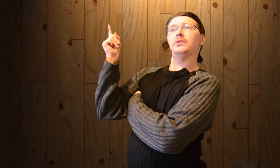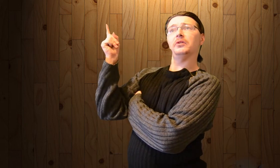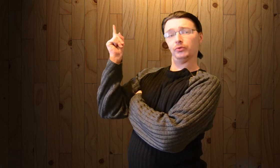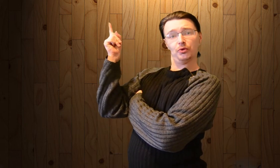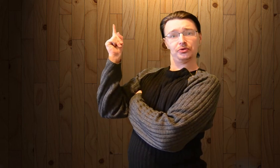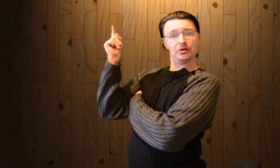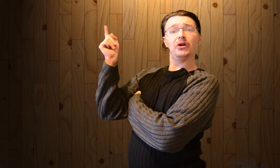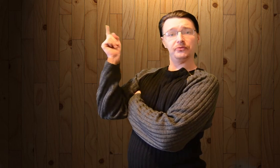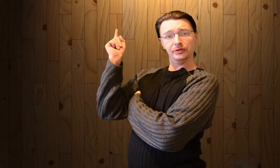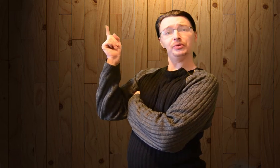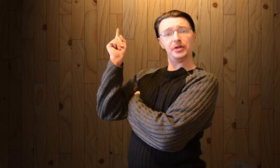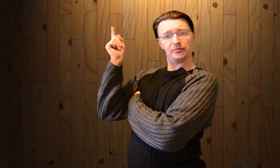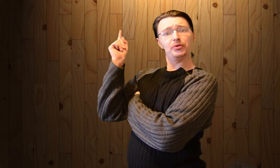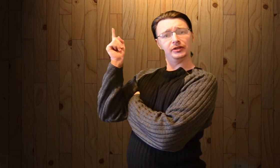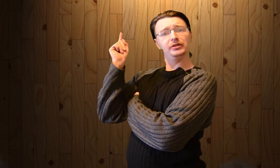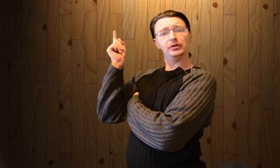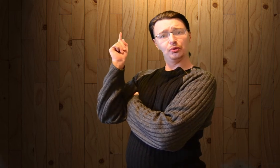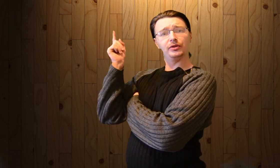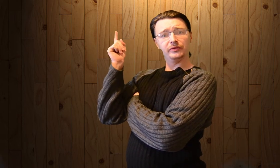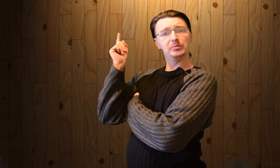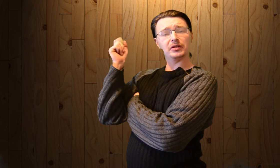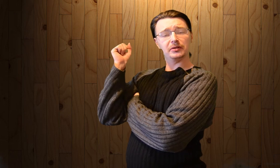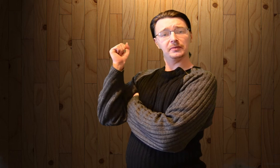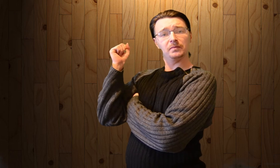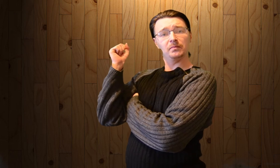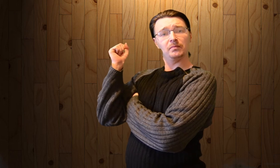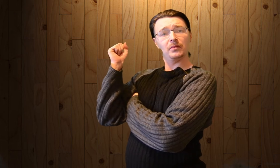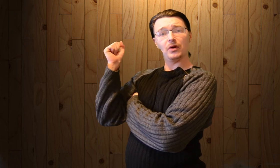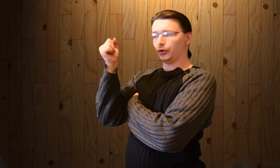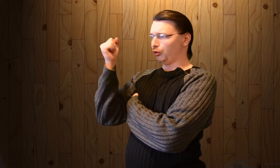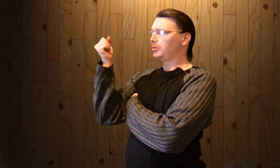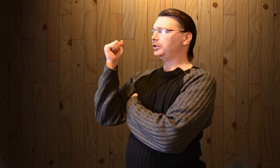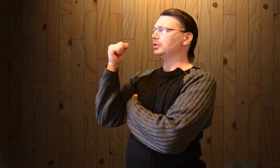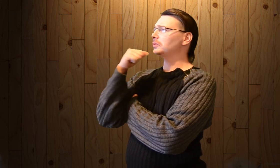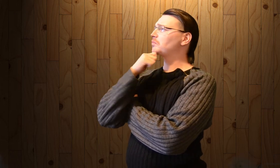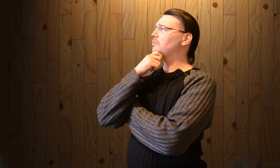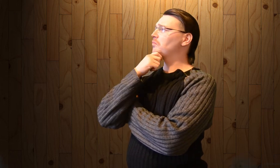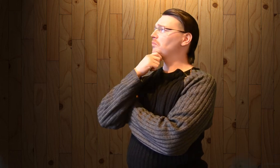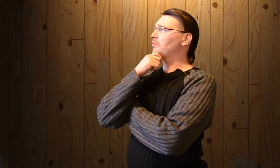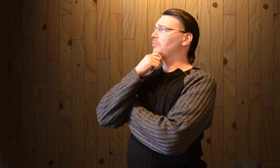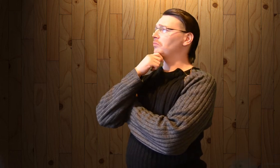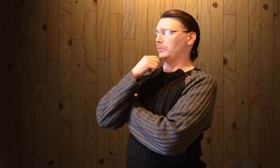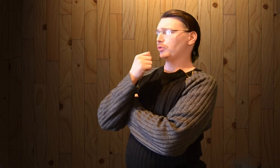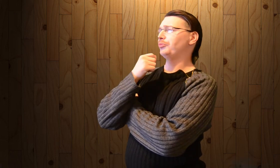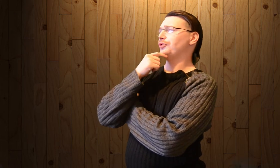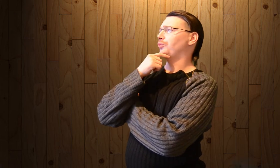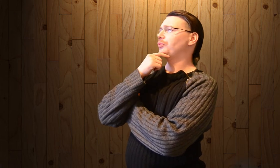Точно. А выдавлю я свою кандидатуру на выборах. А чего бы и нет. Народ потянул,